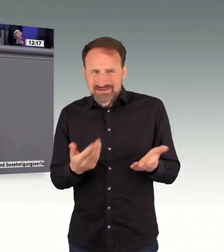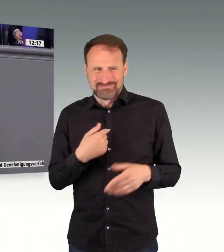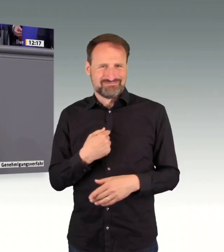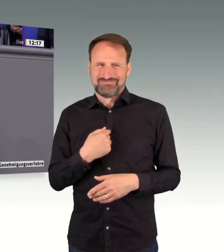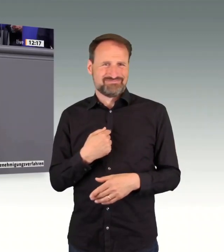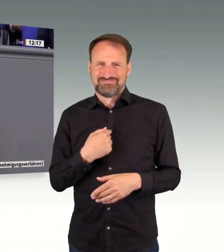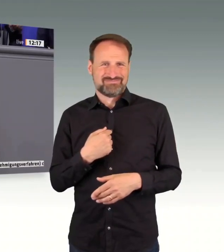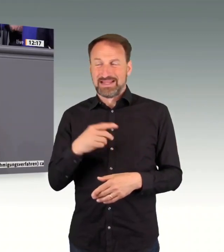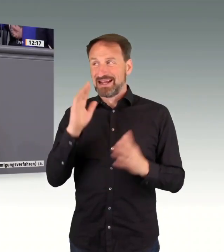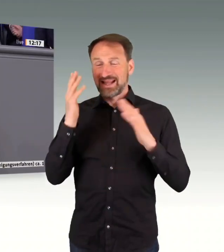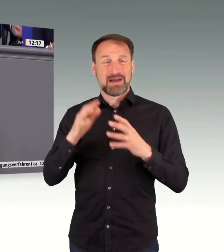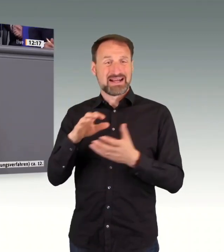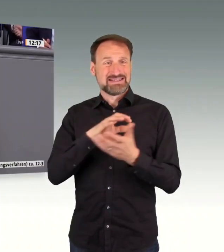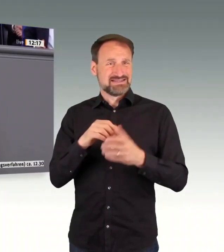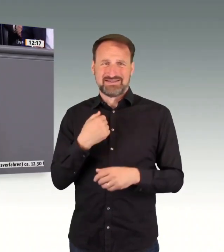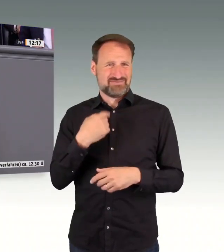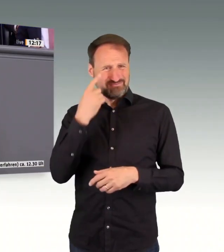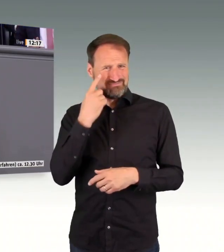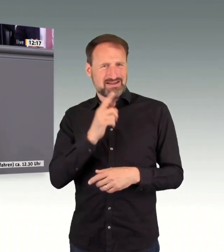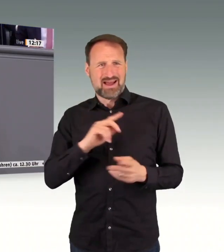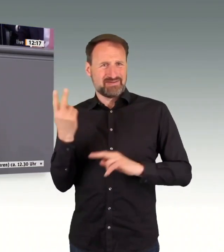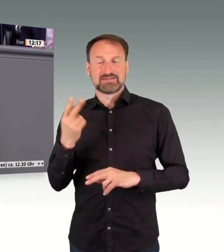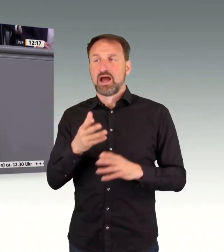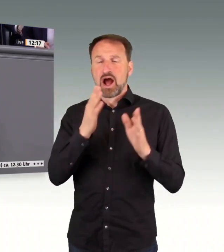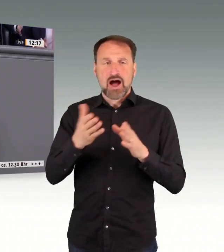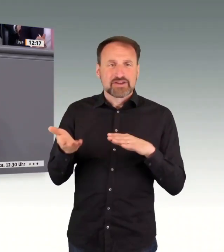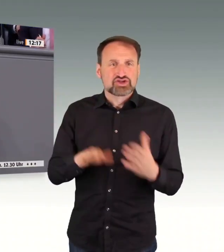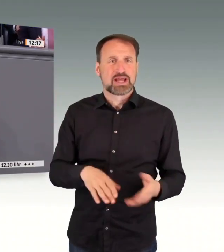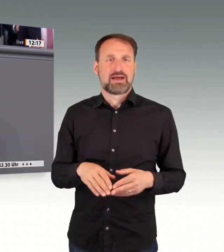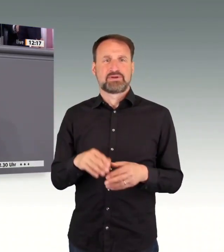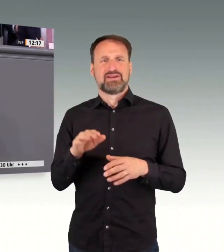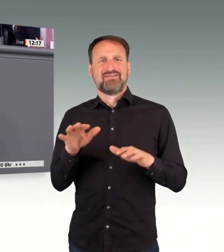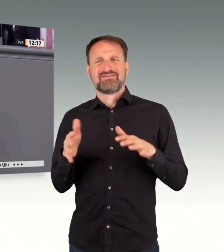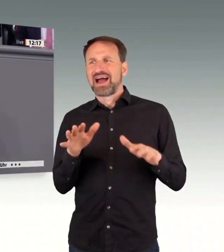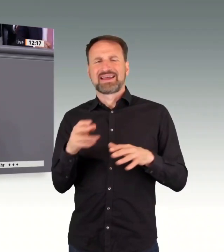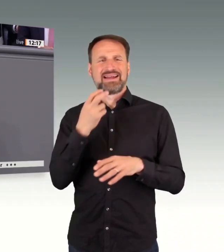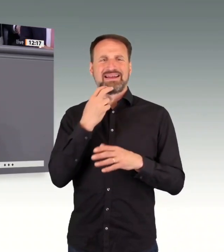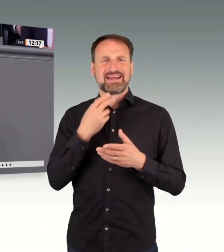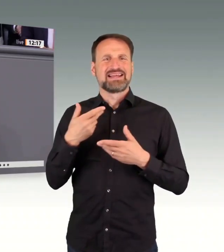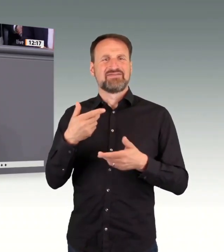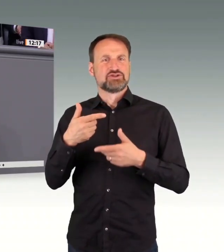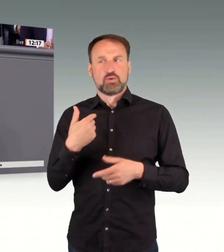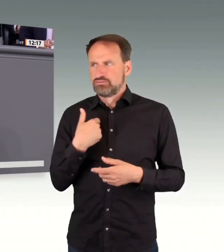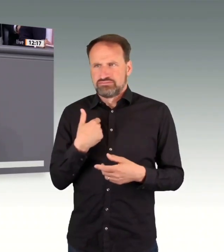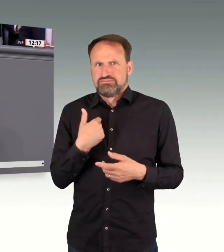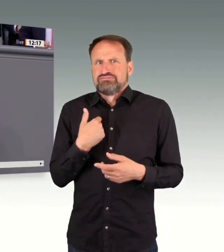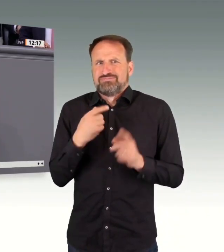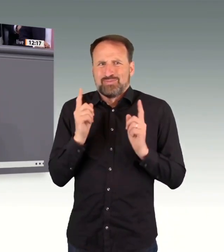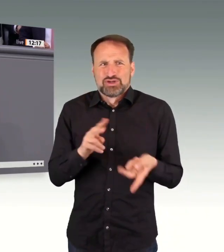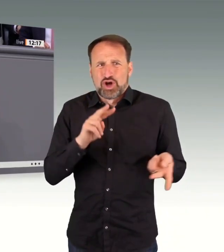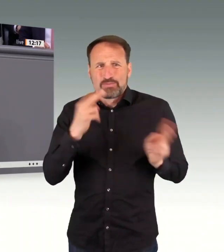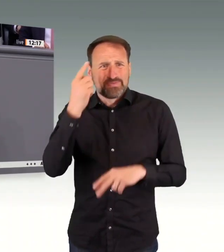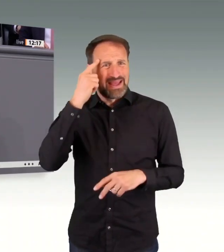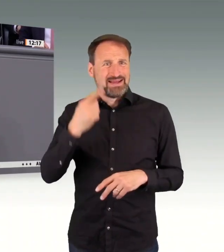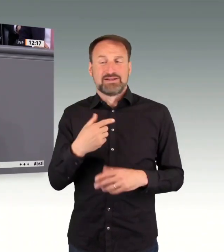er aber auch für alle politischen und zivilgesellschaftlichen Akteurinnen und alle, die längst Klimaschutz, soziale und